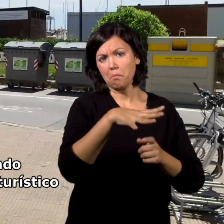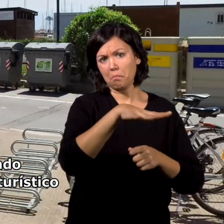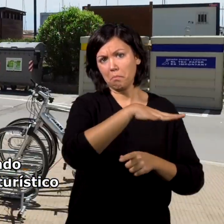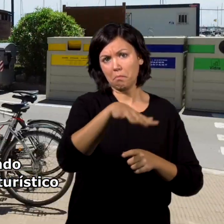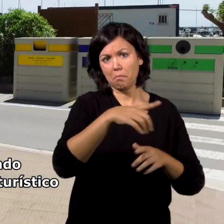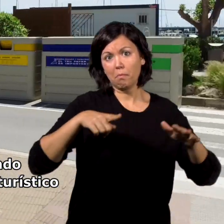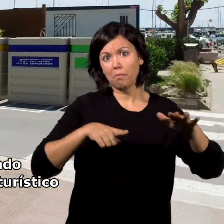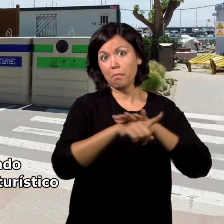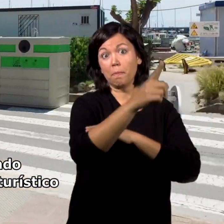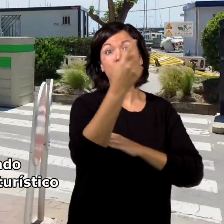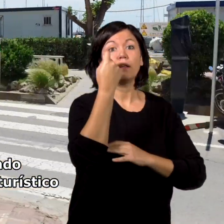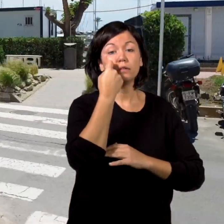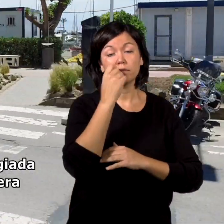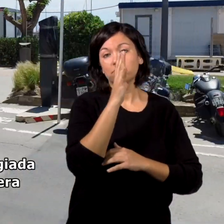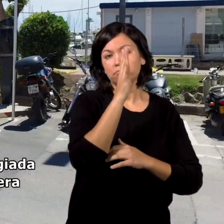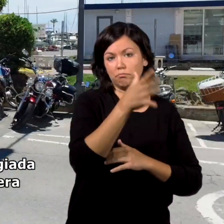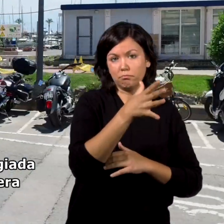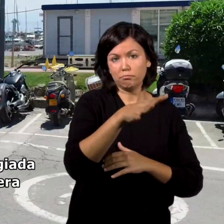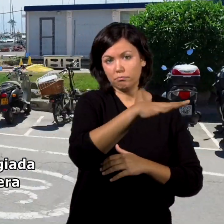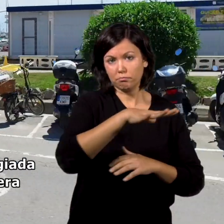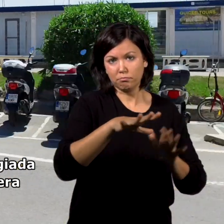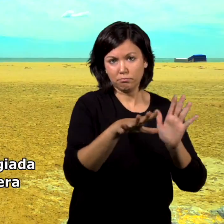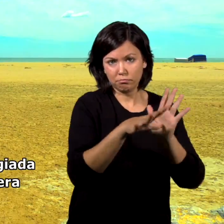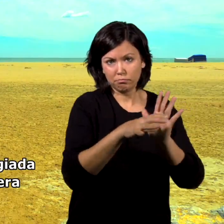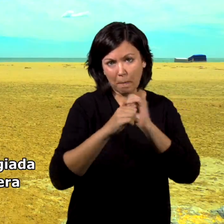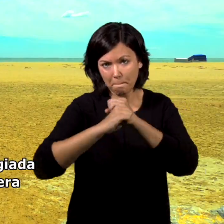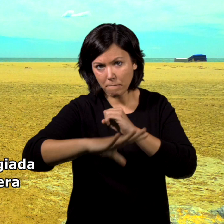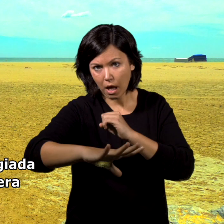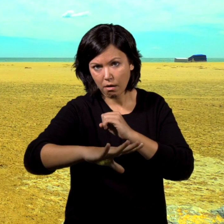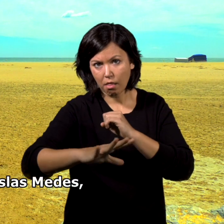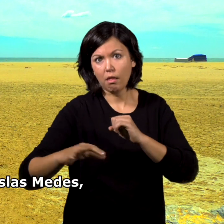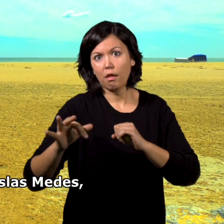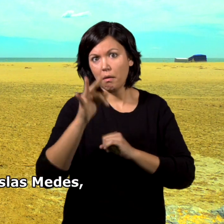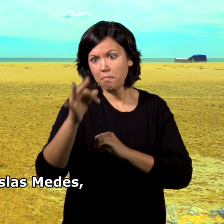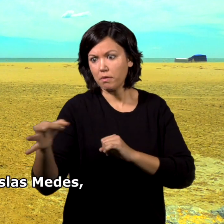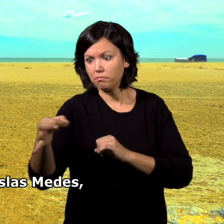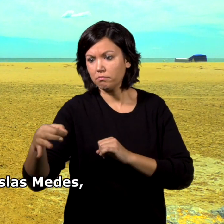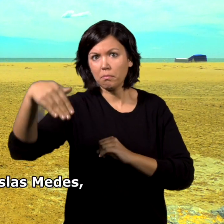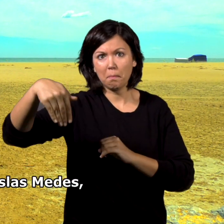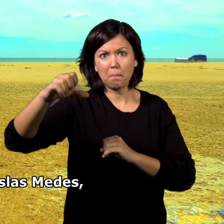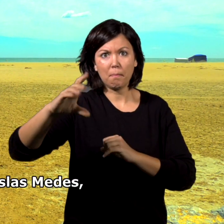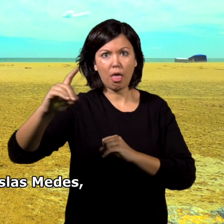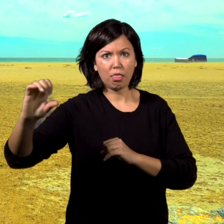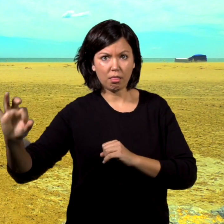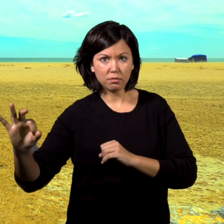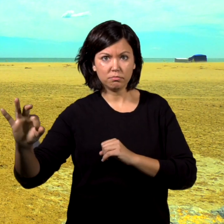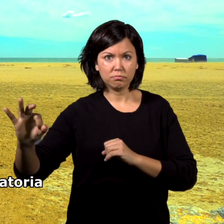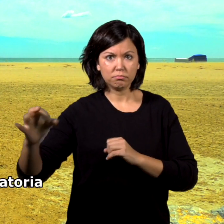importante sector turístico gracias a la privilegiada situación costanera y a la proximidad de las Islas Medas, cuya